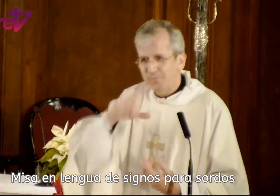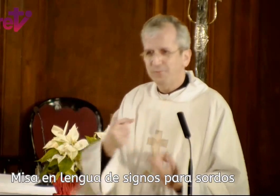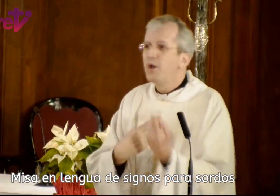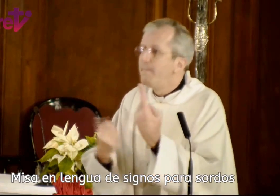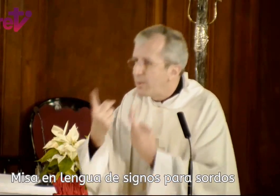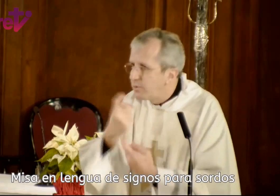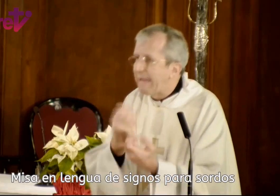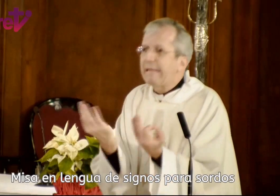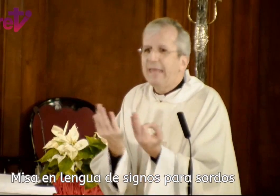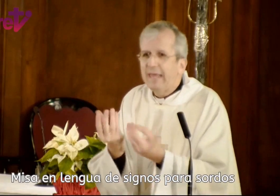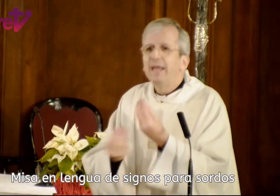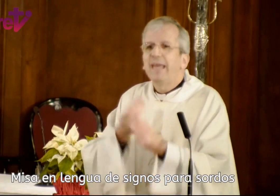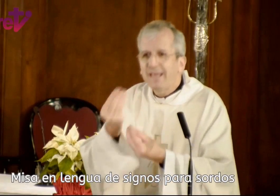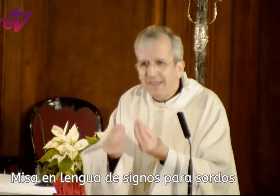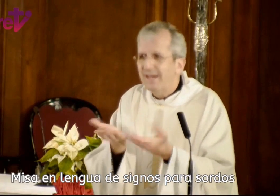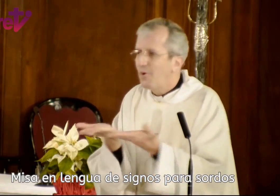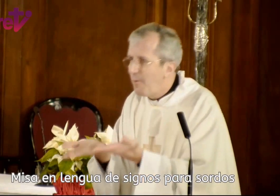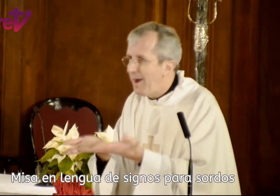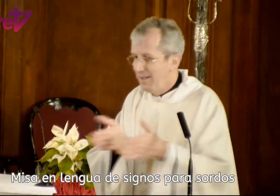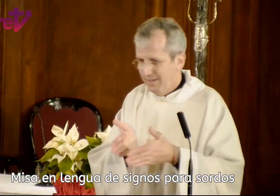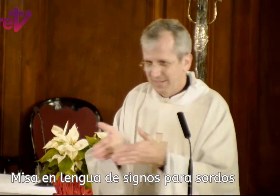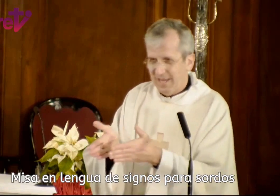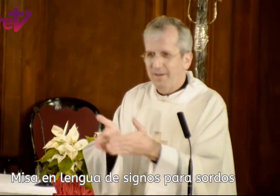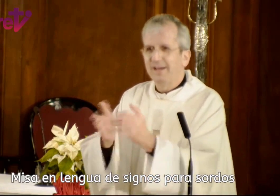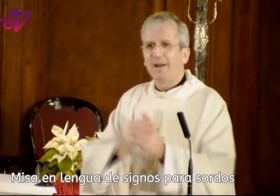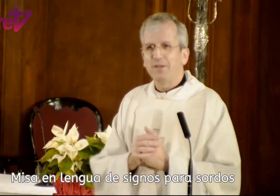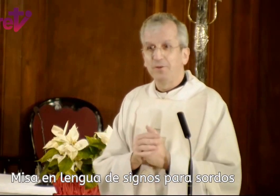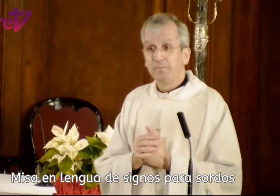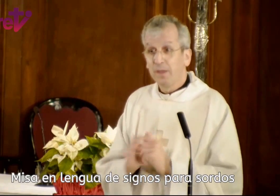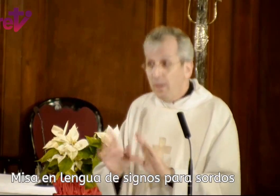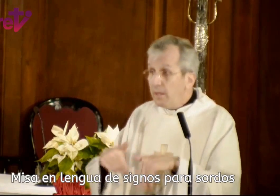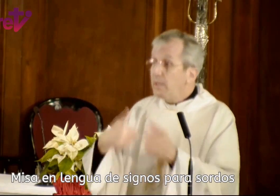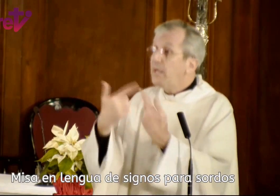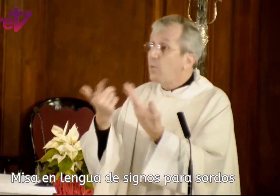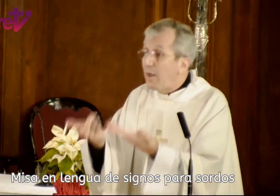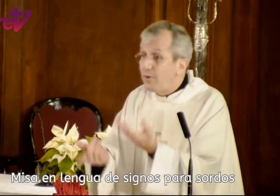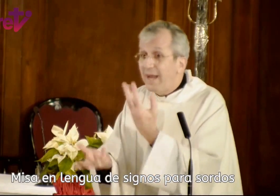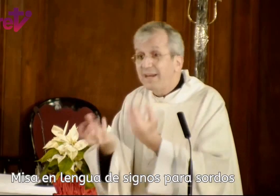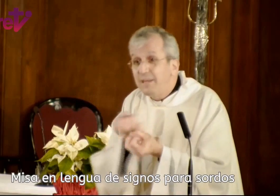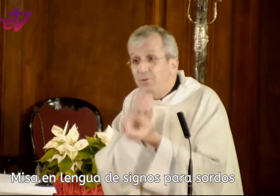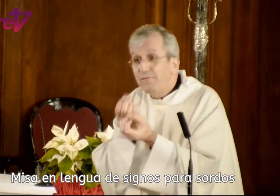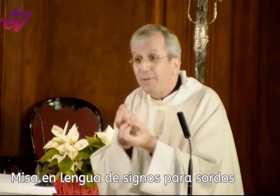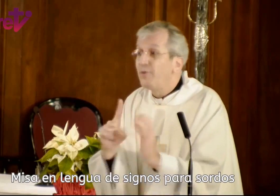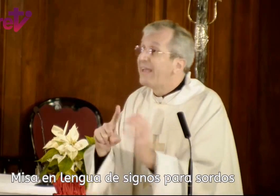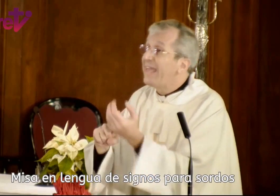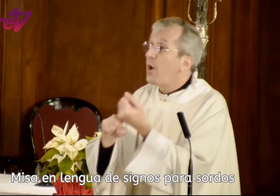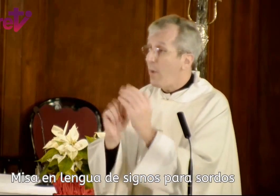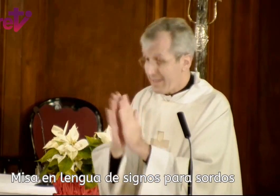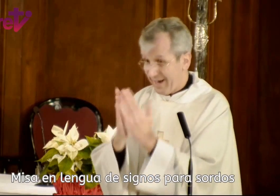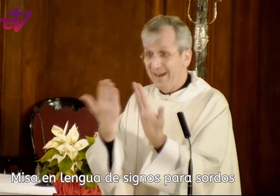obispos, preguntar, ¿qué? ¿Qué hay que hacer? ¿Cómo va? Saber el camino. Y cuando ya han recibido la información que encuentran